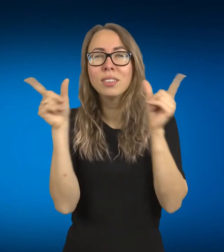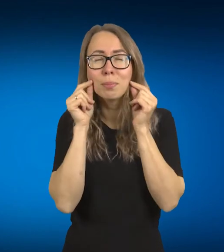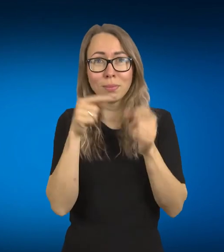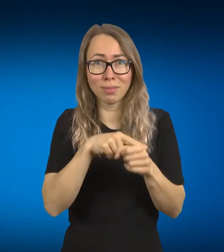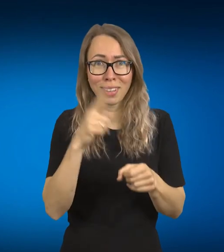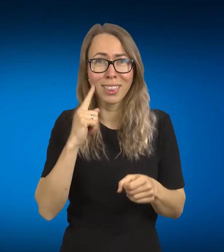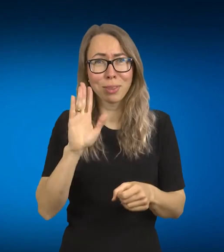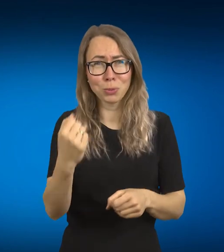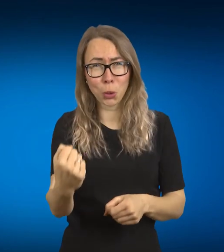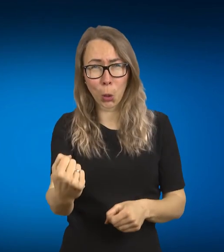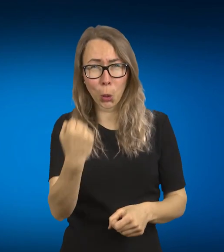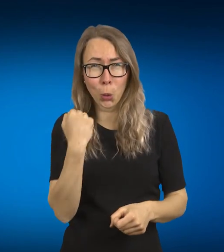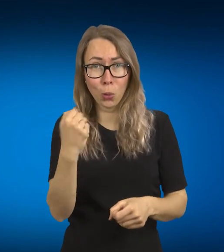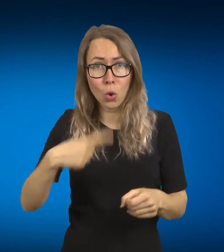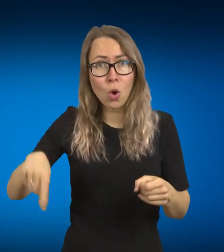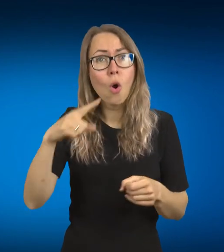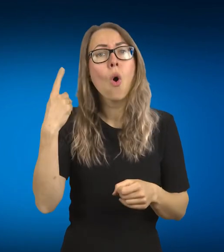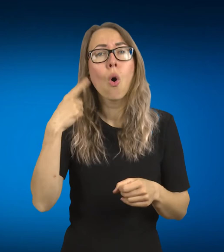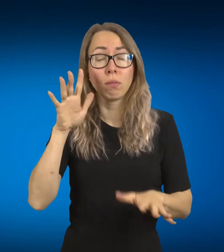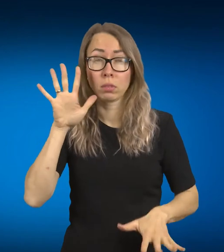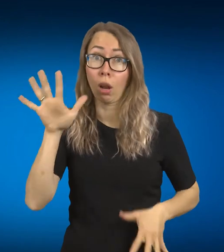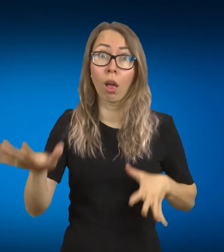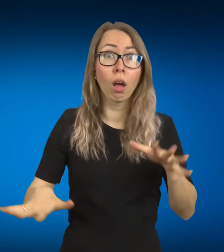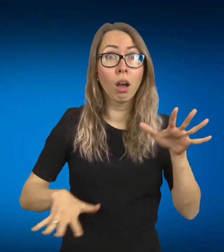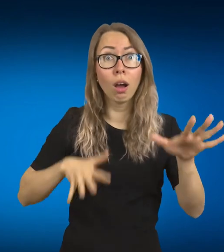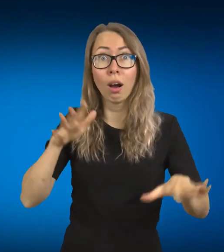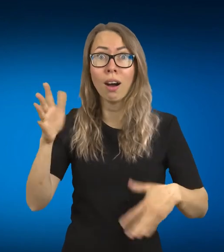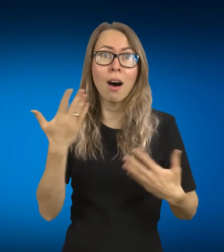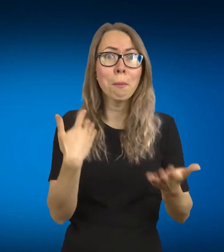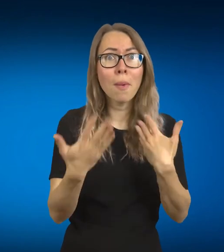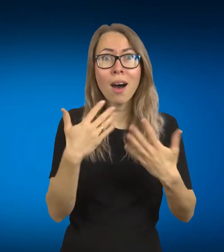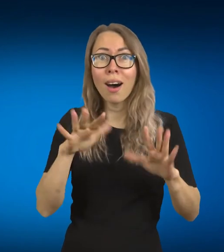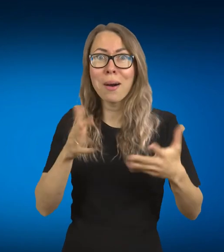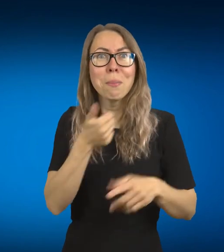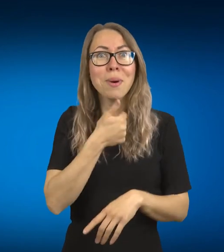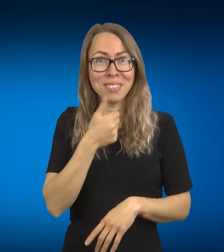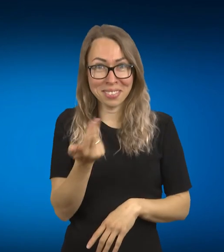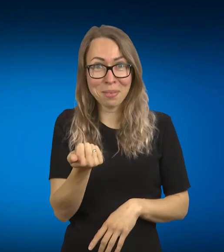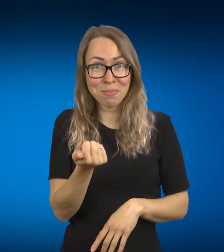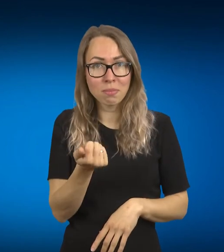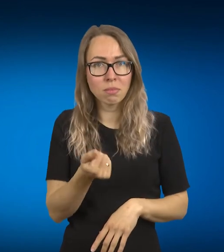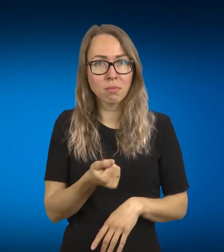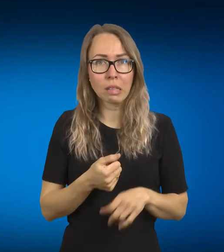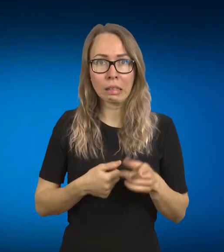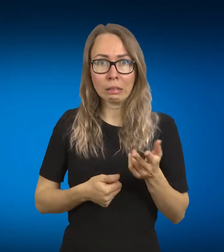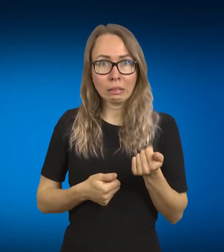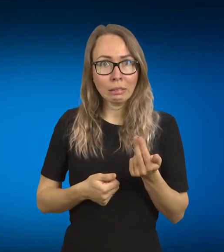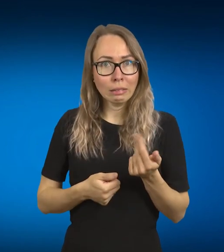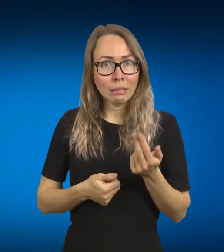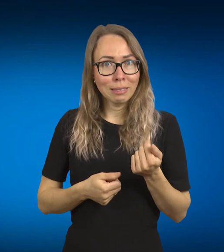neturėdami alternatyvas tai garsiniai kalbomis. Tai čia, žinai, niekada nežinai, kas gali atsitikti iš ryto ir šiandien mes nesitikėjom sniego